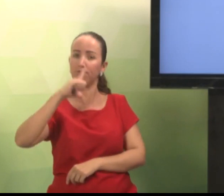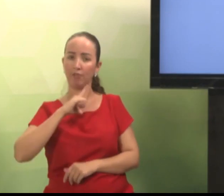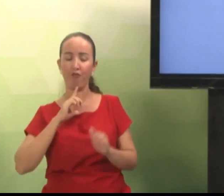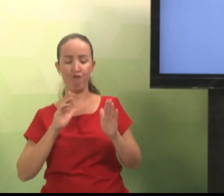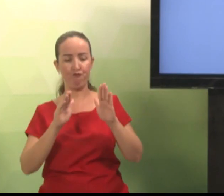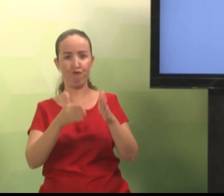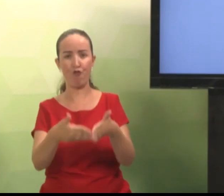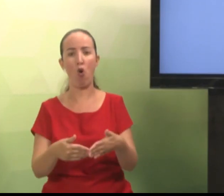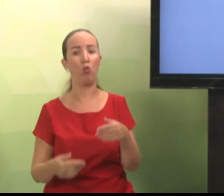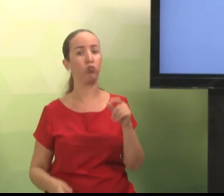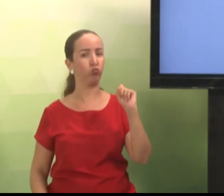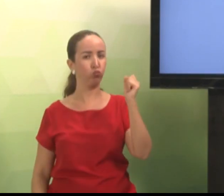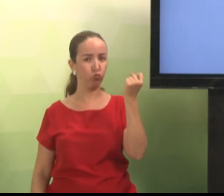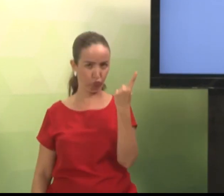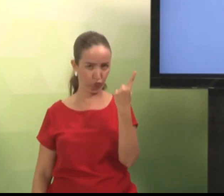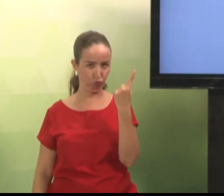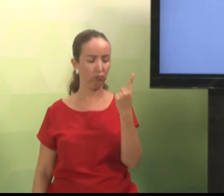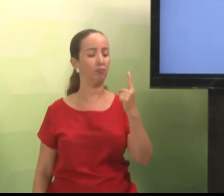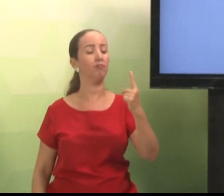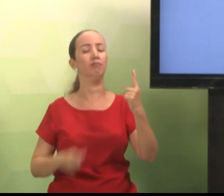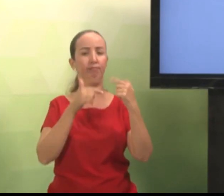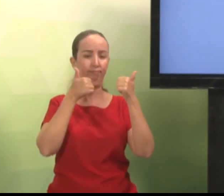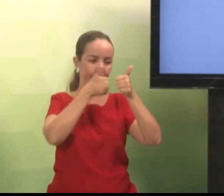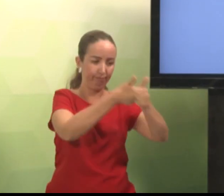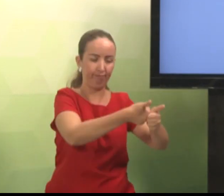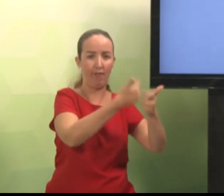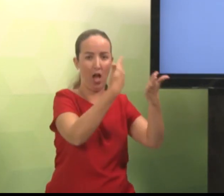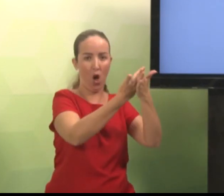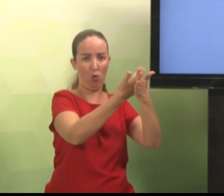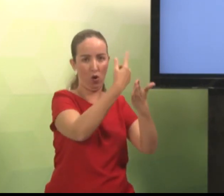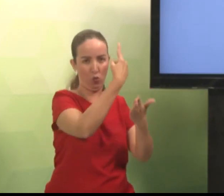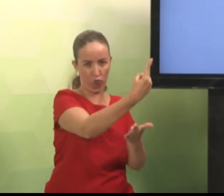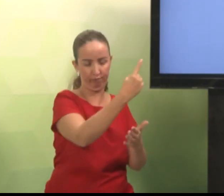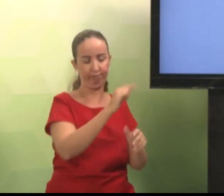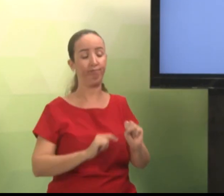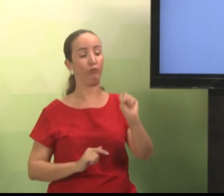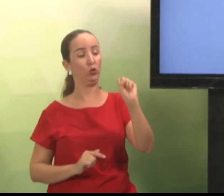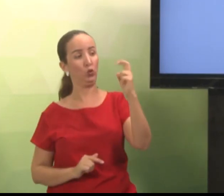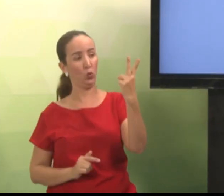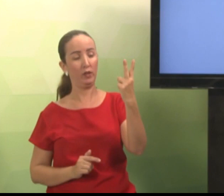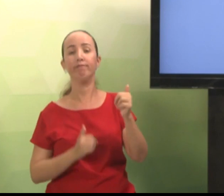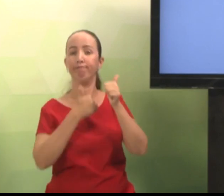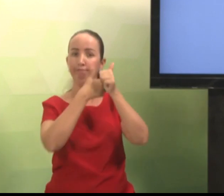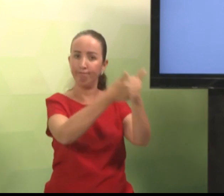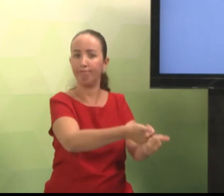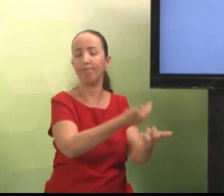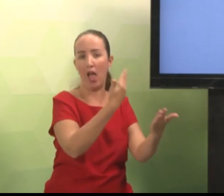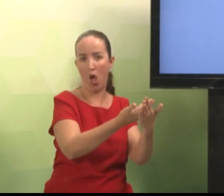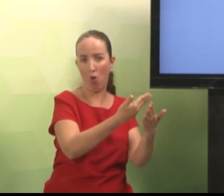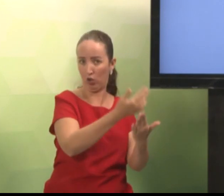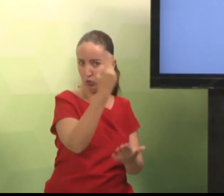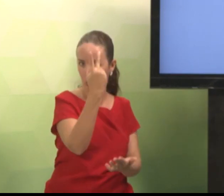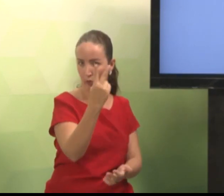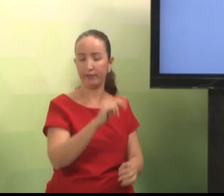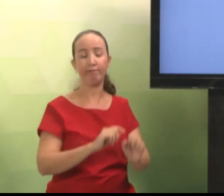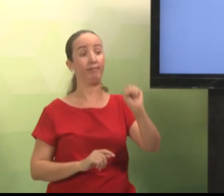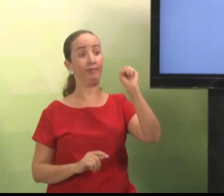vocês têm o fórum 1, que acompanha a aula 1. Fórum 2, para acompanhar a aula 2.